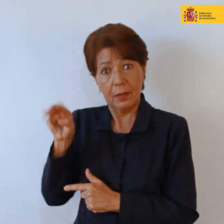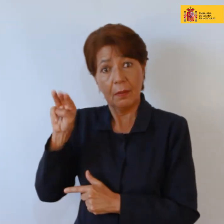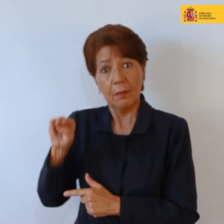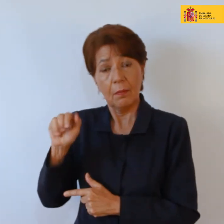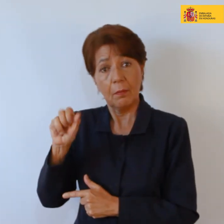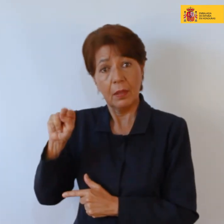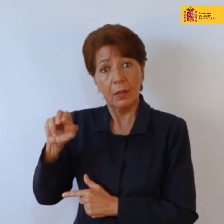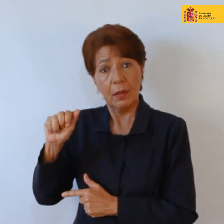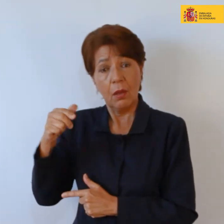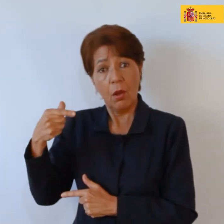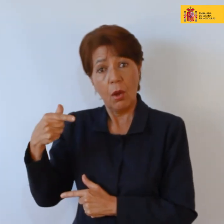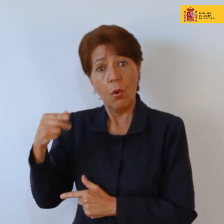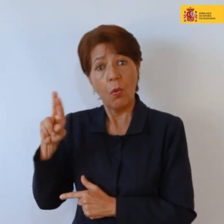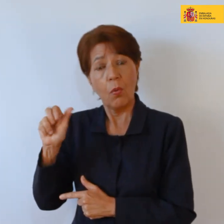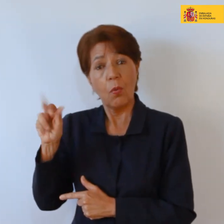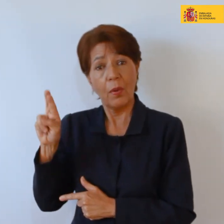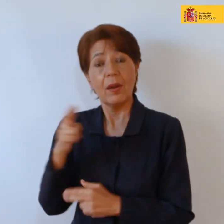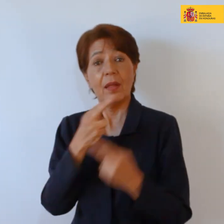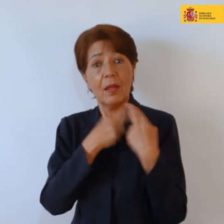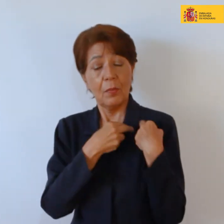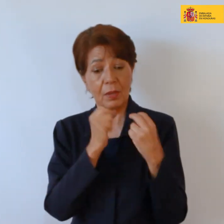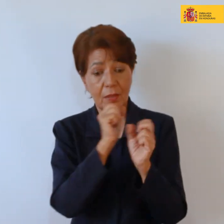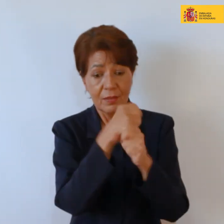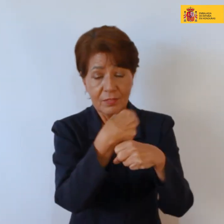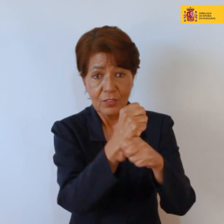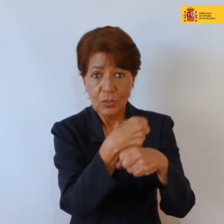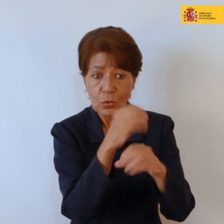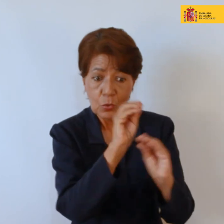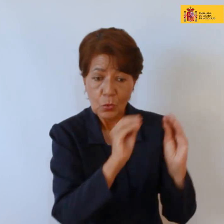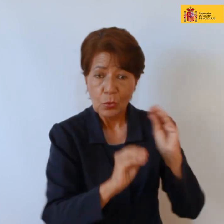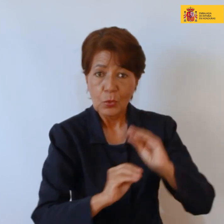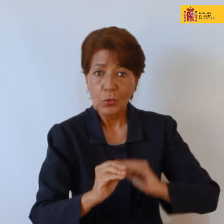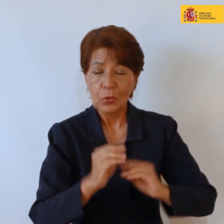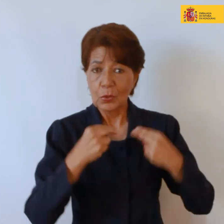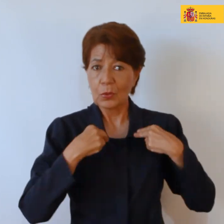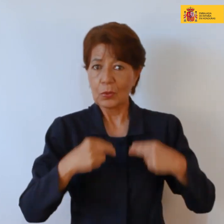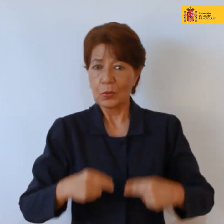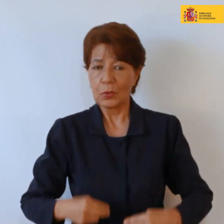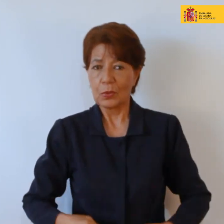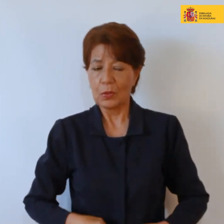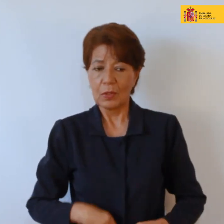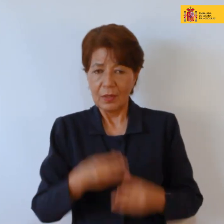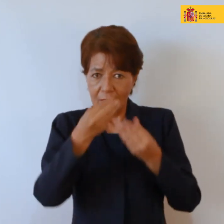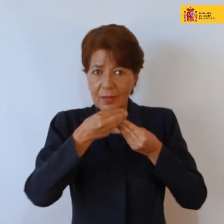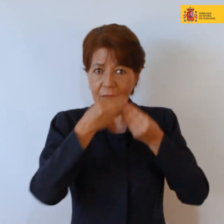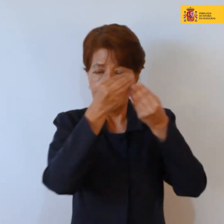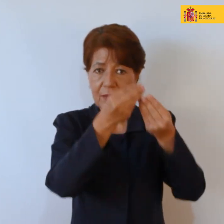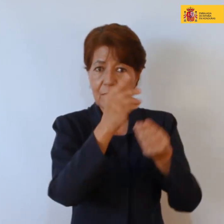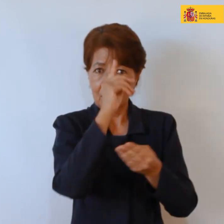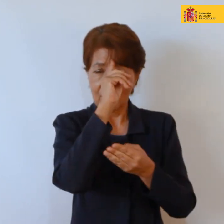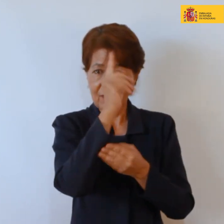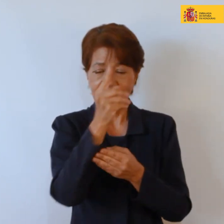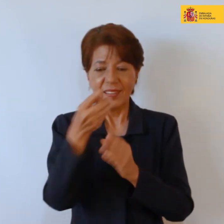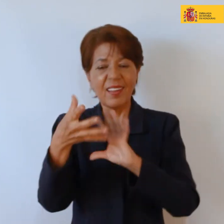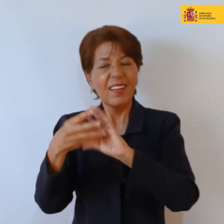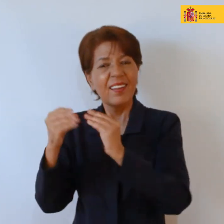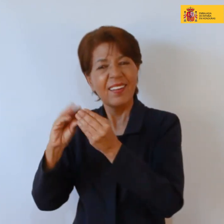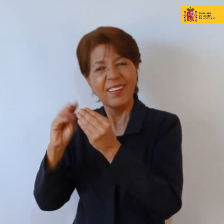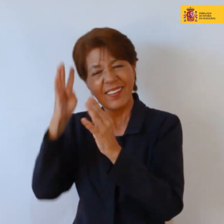responsable de la creación del ser humano y lo dota de inteligencia y la leyenda cuenta que